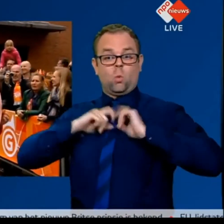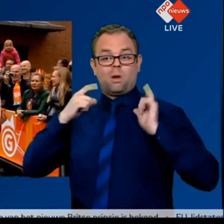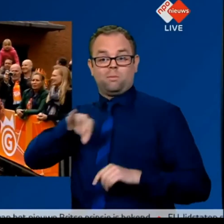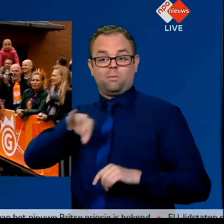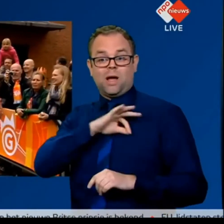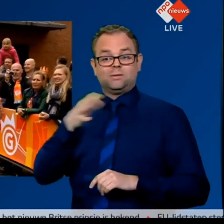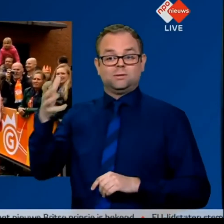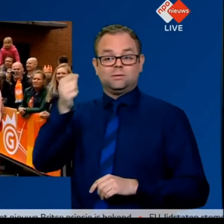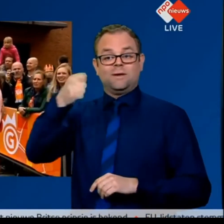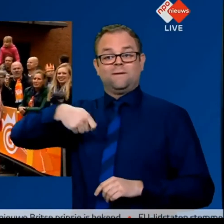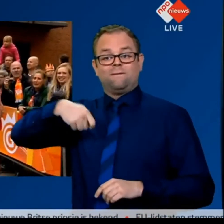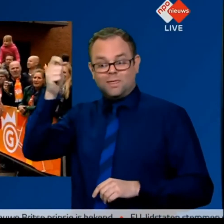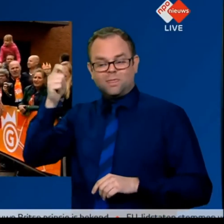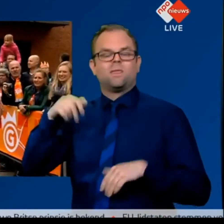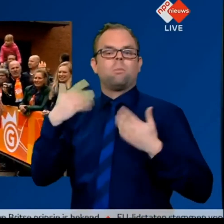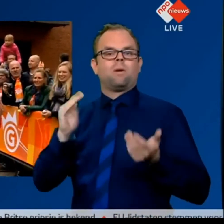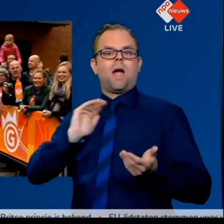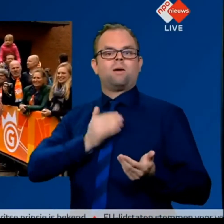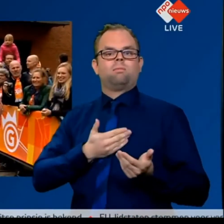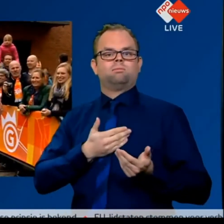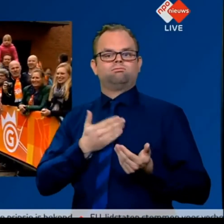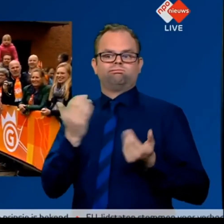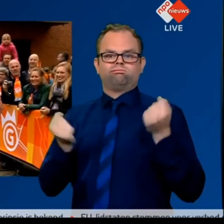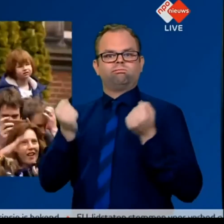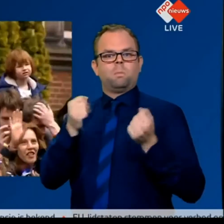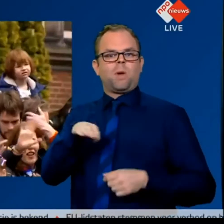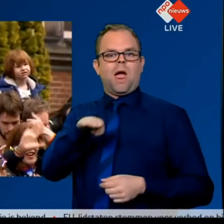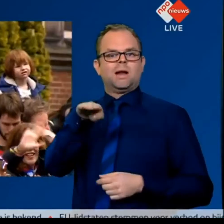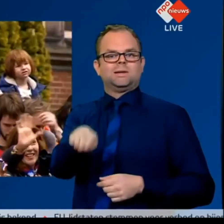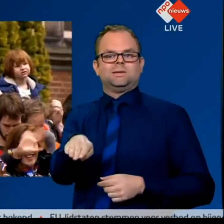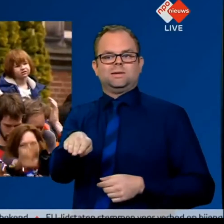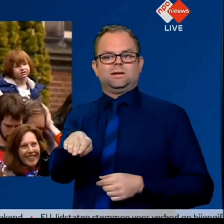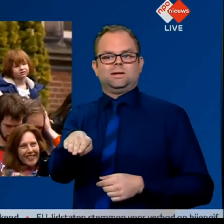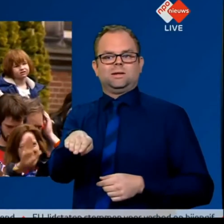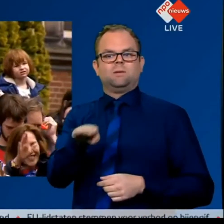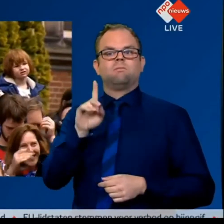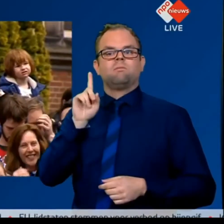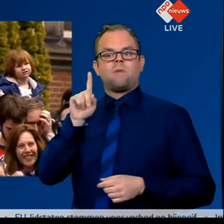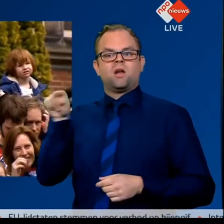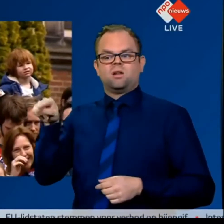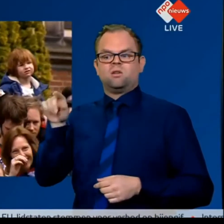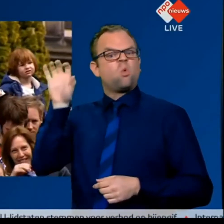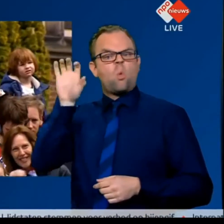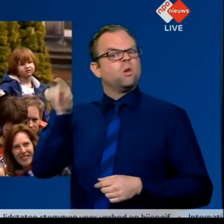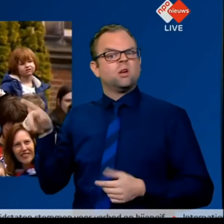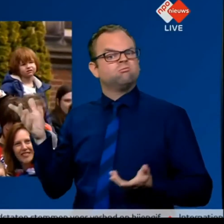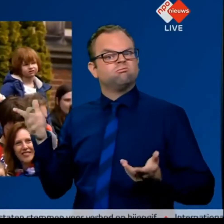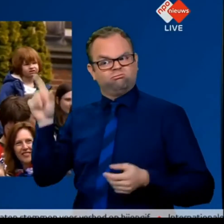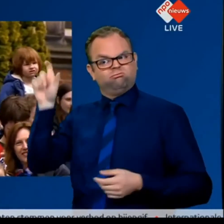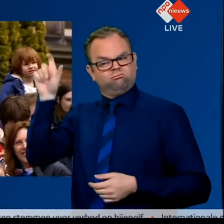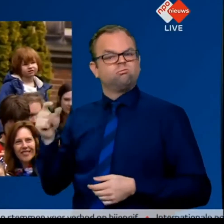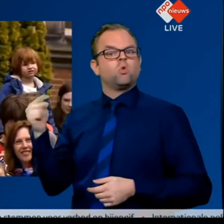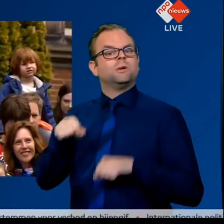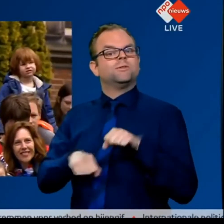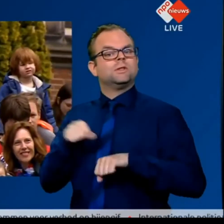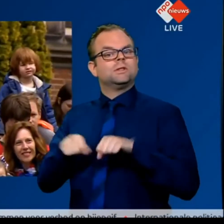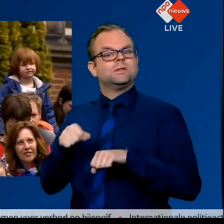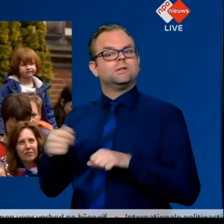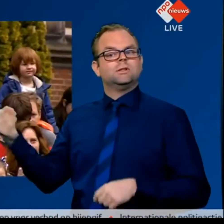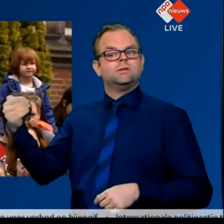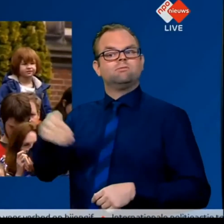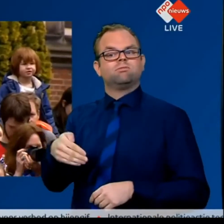komt? Nou, hebben ze een oplossing voor gevonden. Een eigen fietsparkeerplek. En dus wordt hij op zijn Nederlands met een